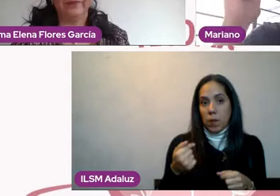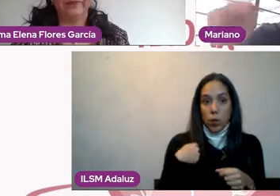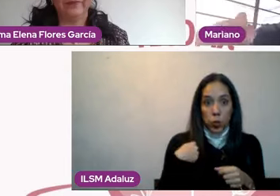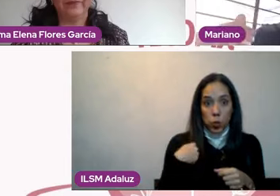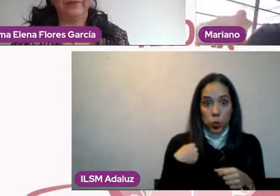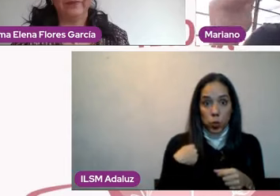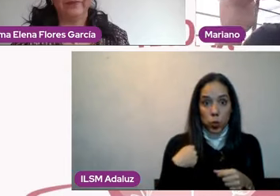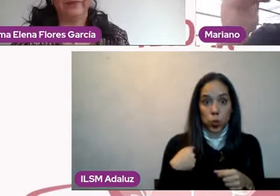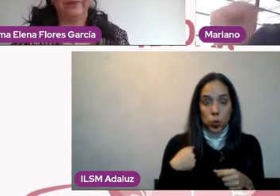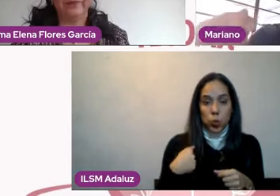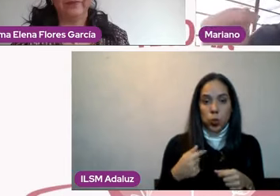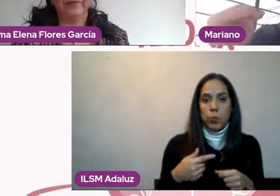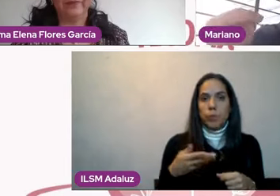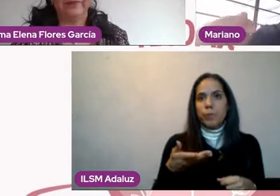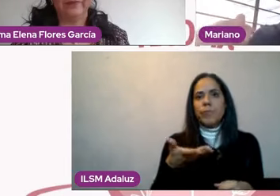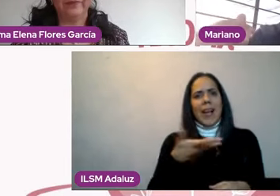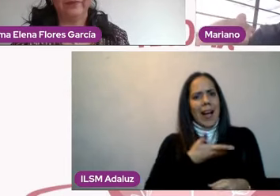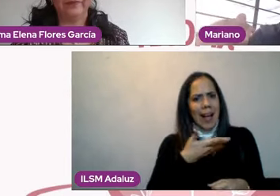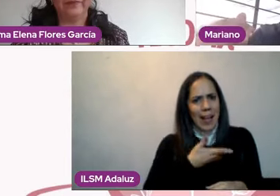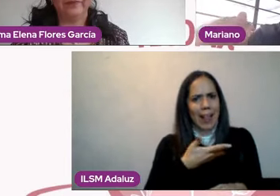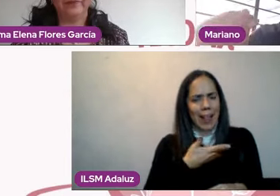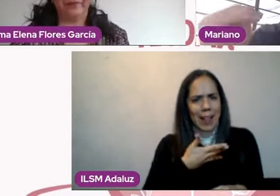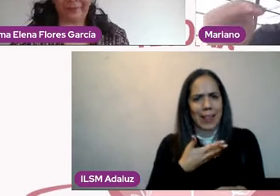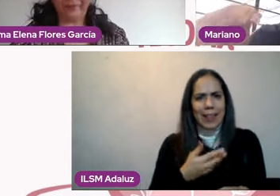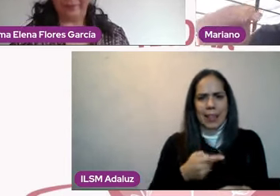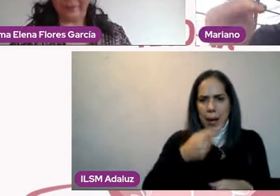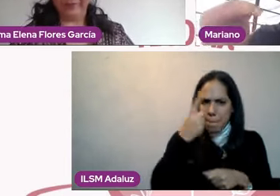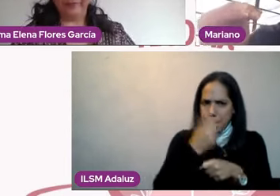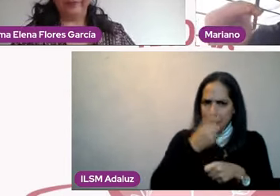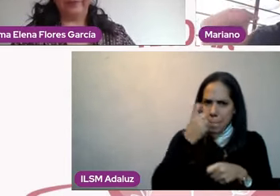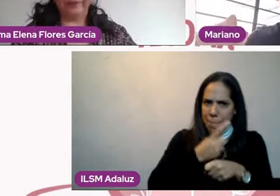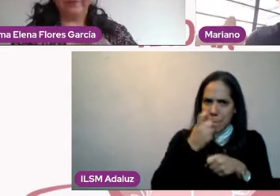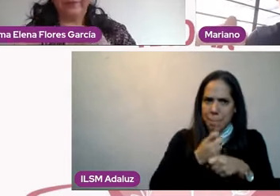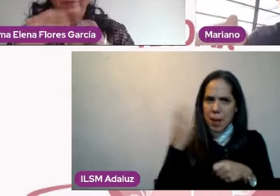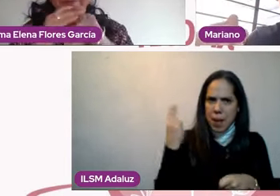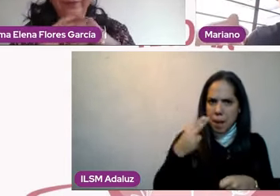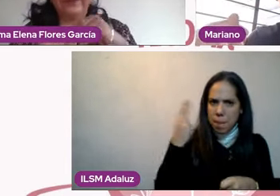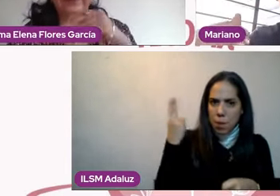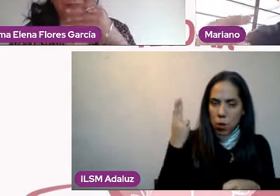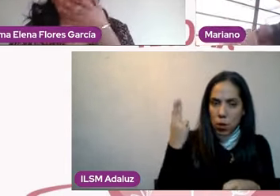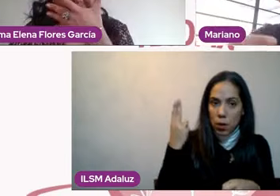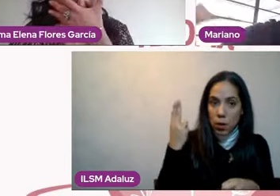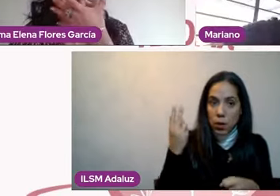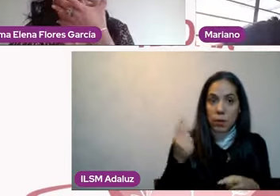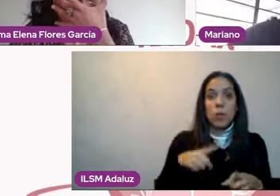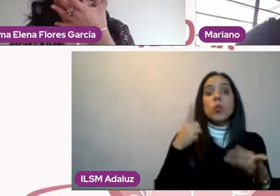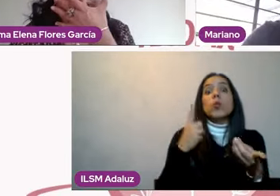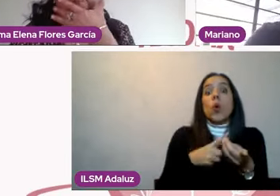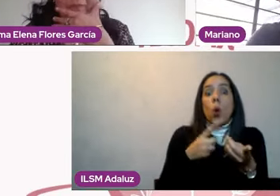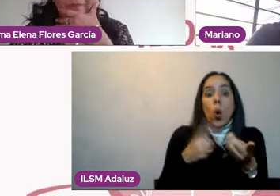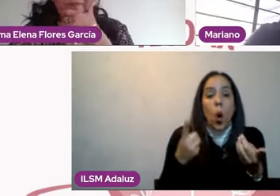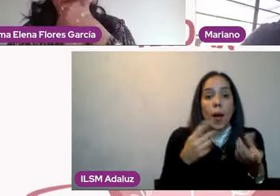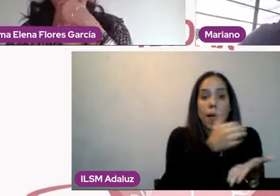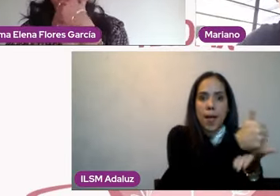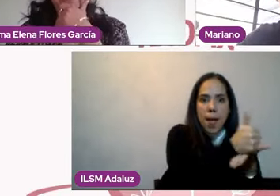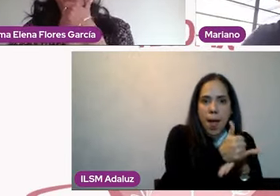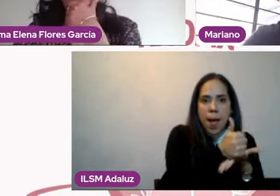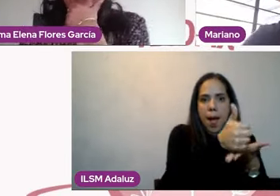como prioridad el encontrar una pareja que me apoye económicamente o que me complete